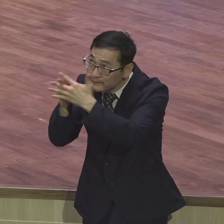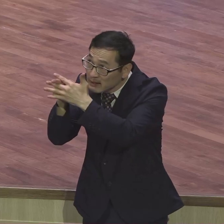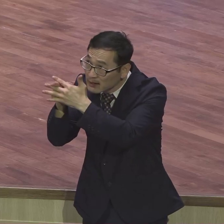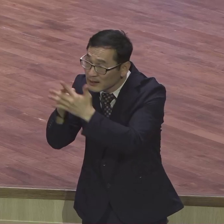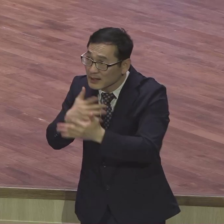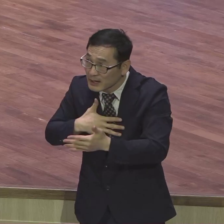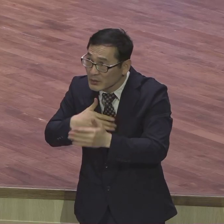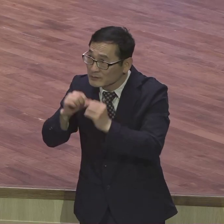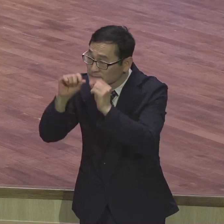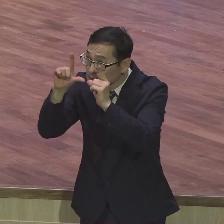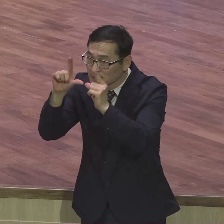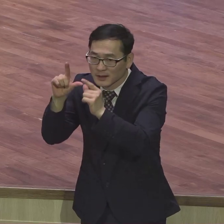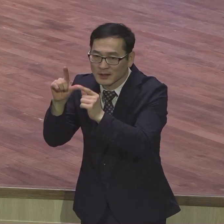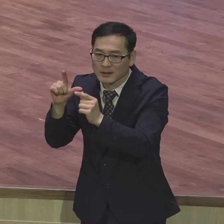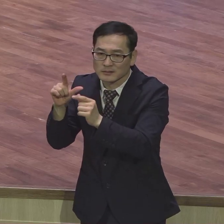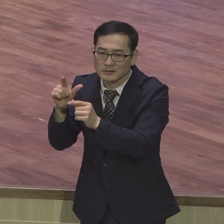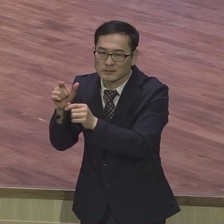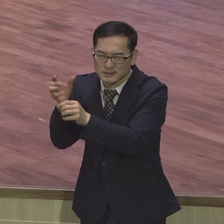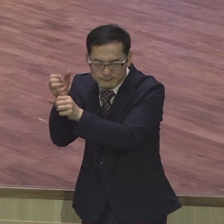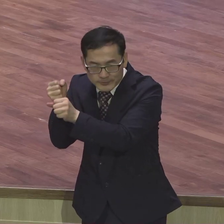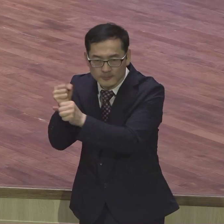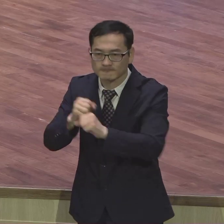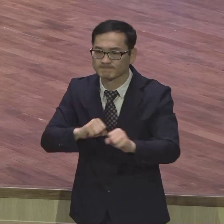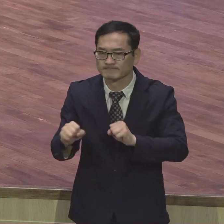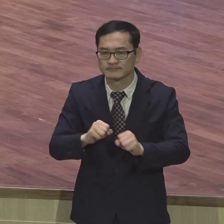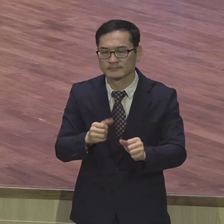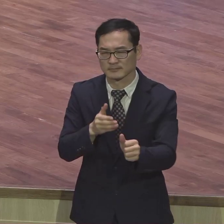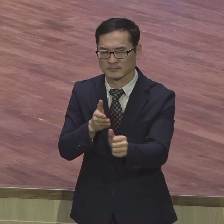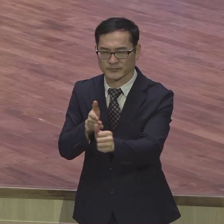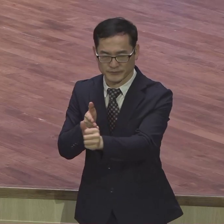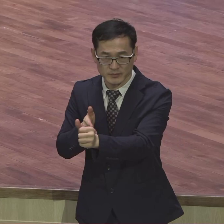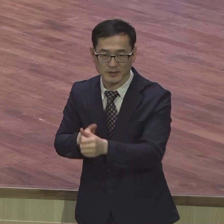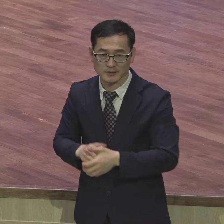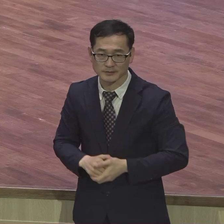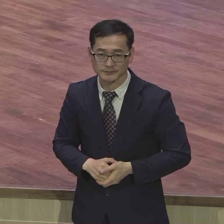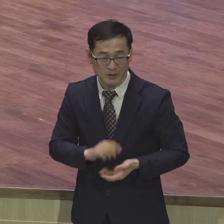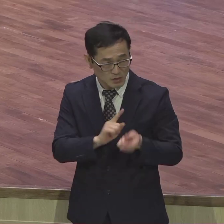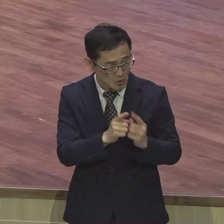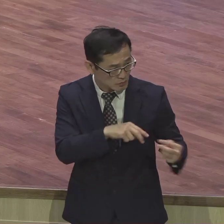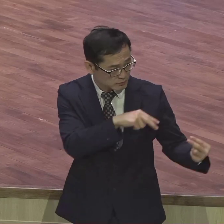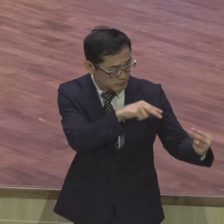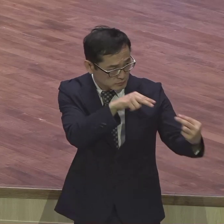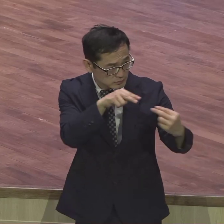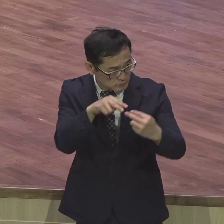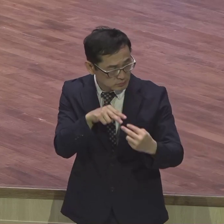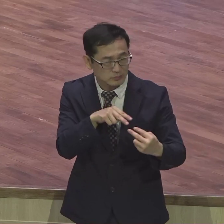그렇기 때문에 서로서로를 바라보면서 하나되게 하신다는 뜻을 알고 영적인